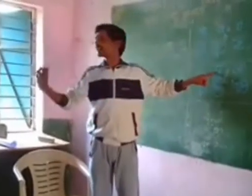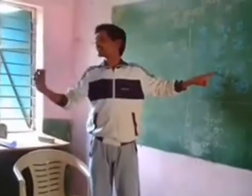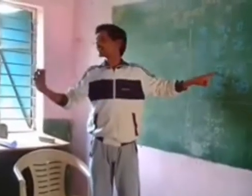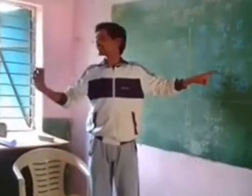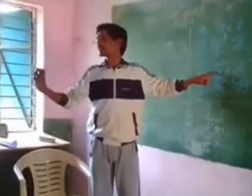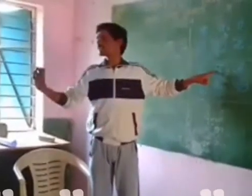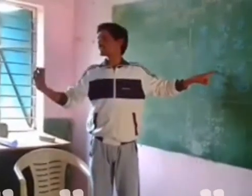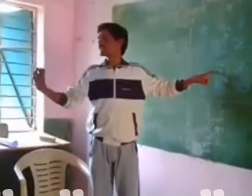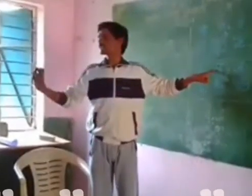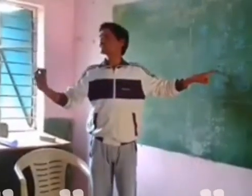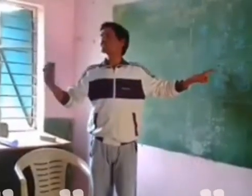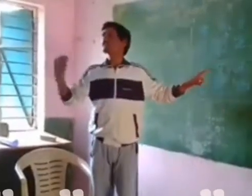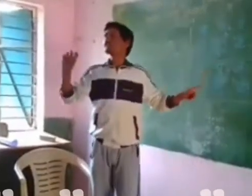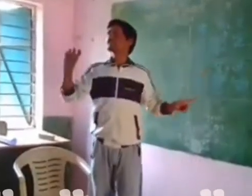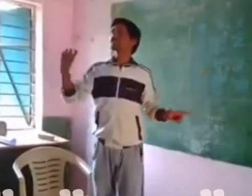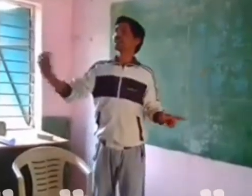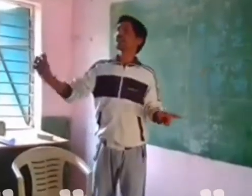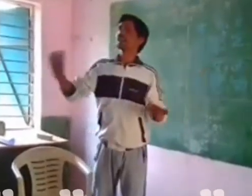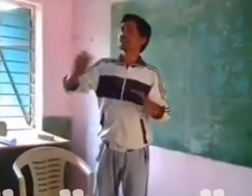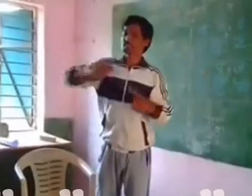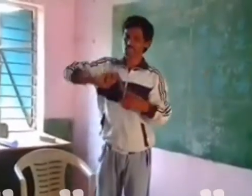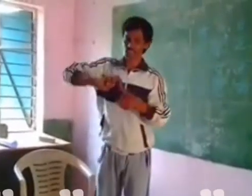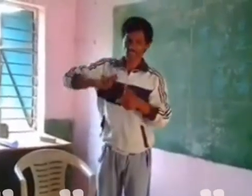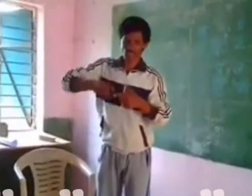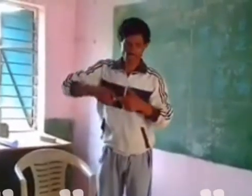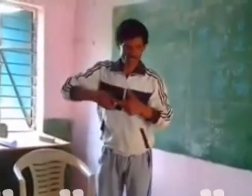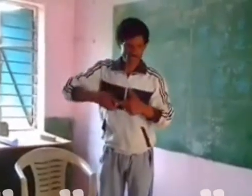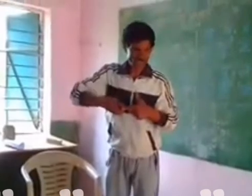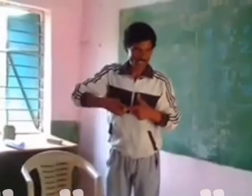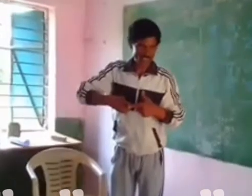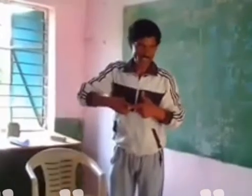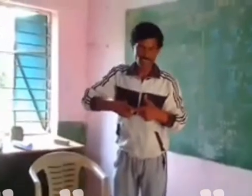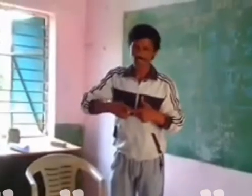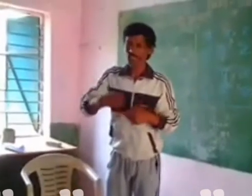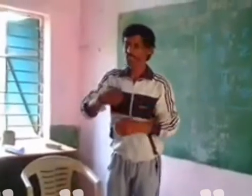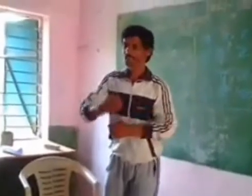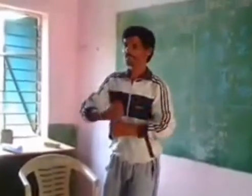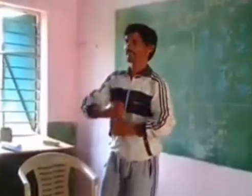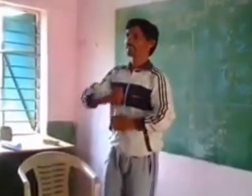चा से चत्री